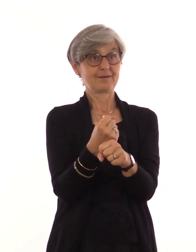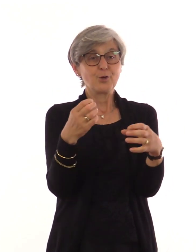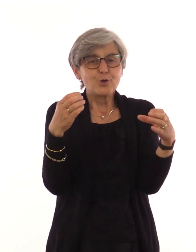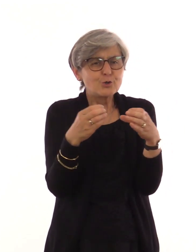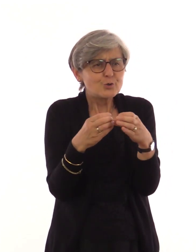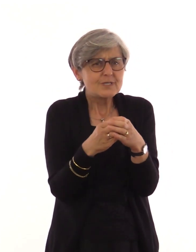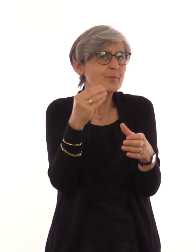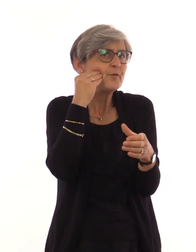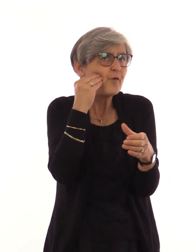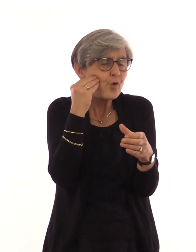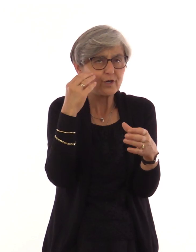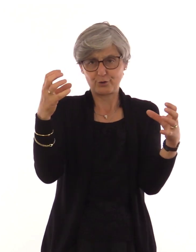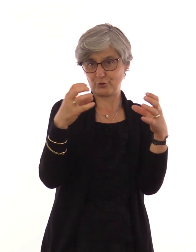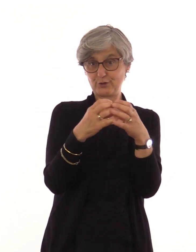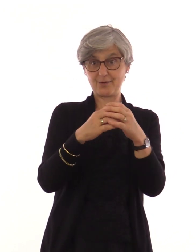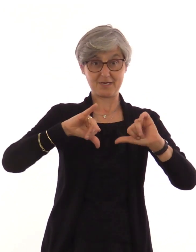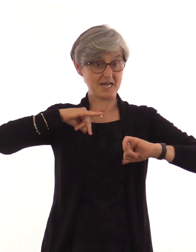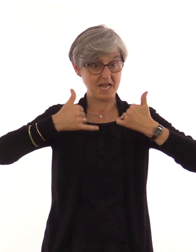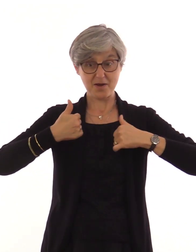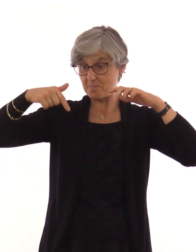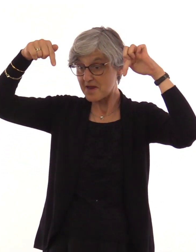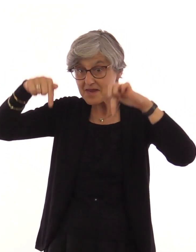Zusammenwohnen, das klappt gut.